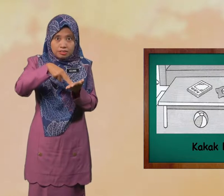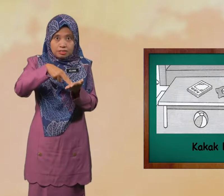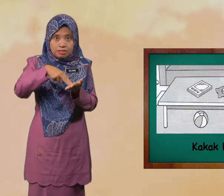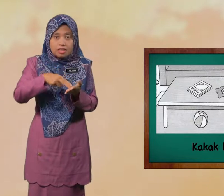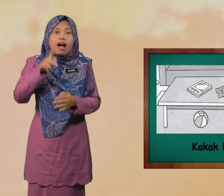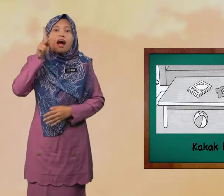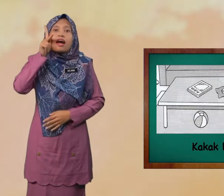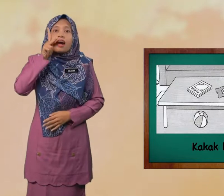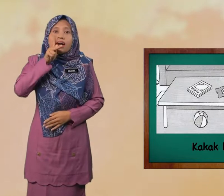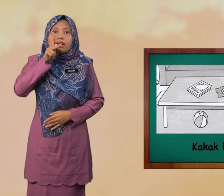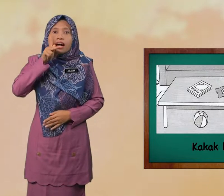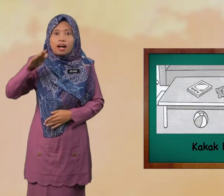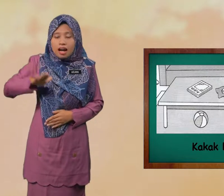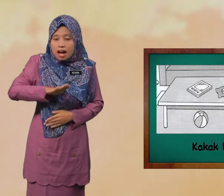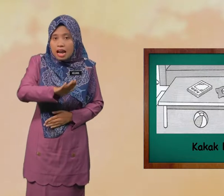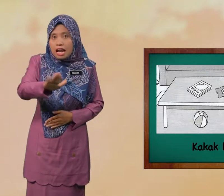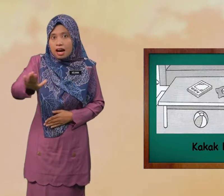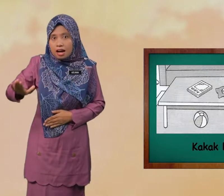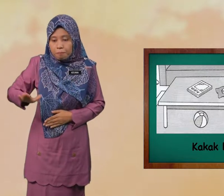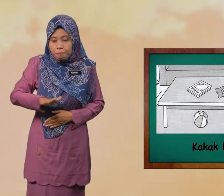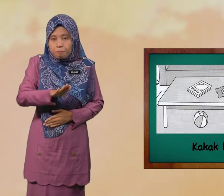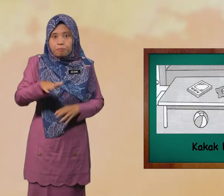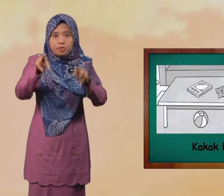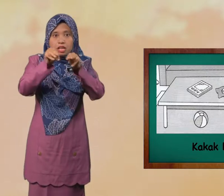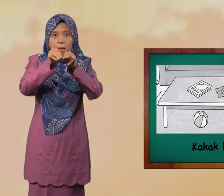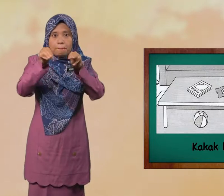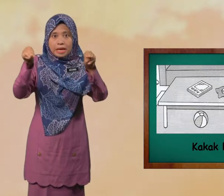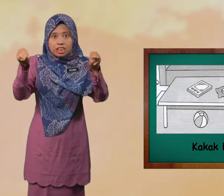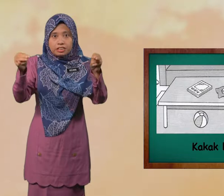Kakak Lap Meja